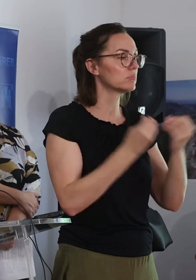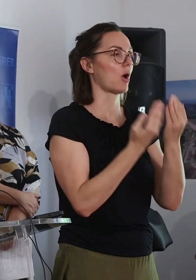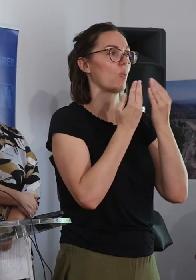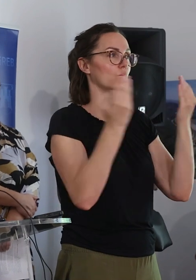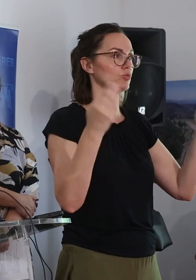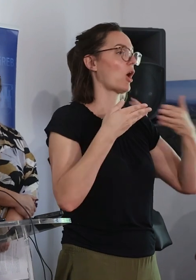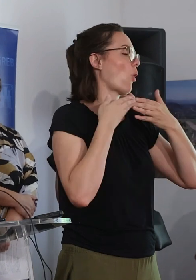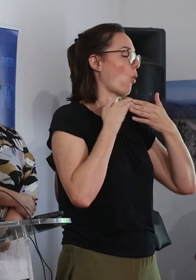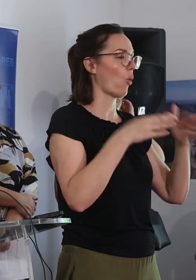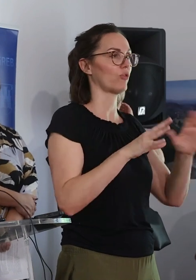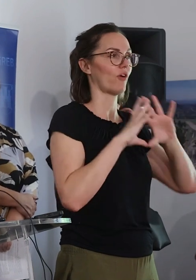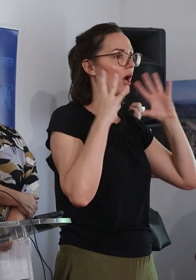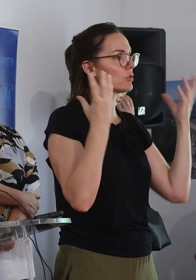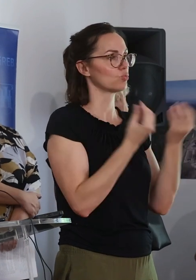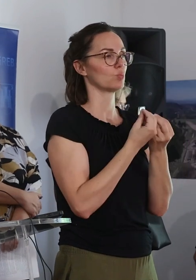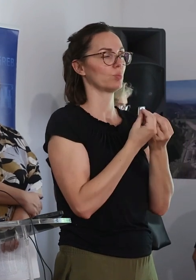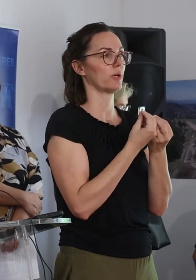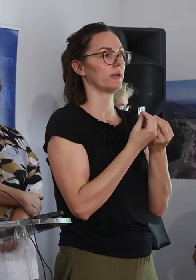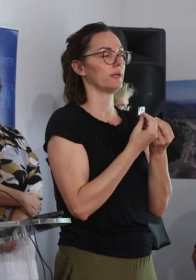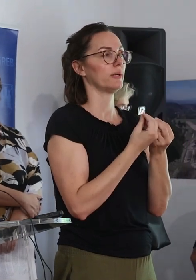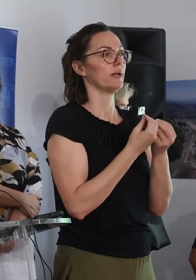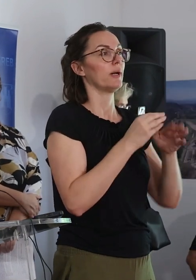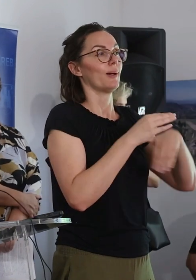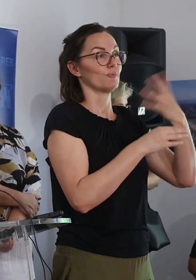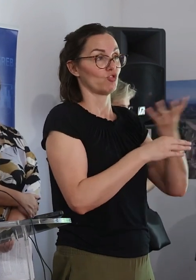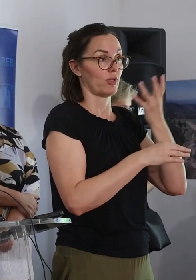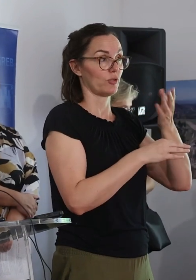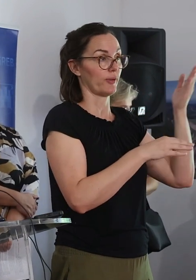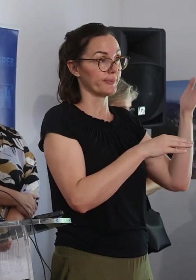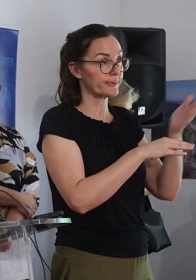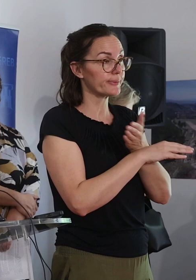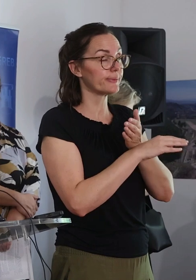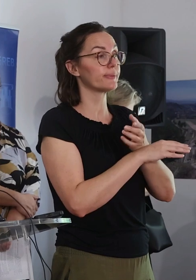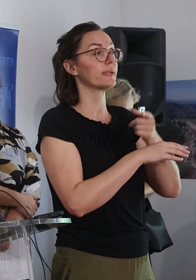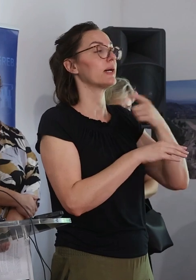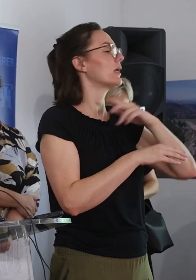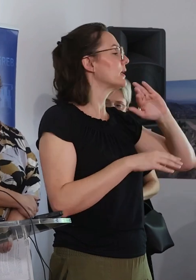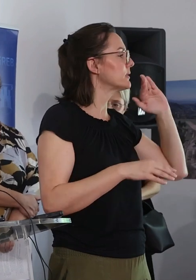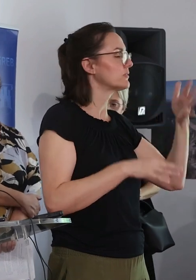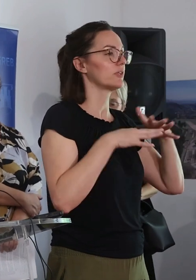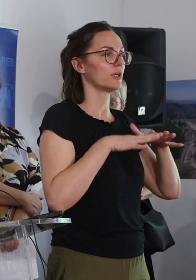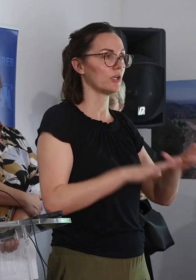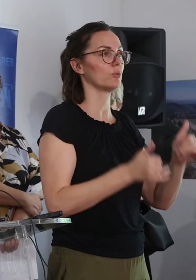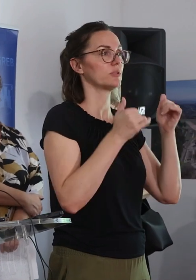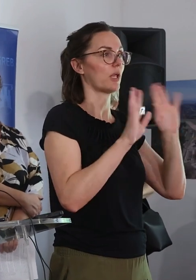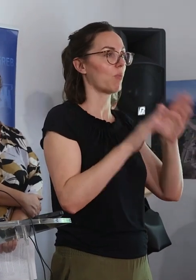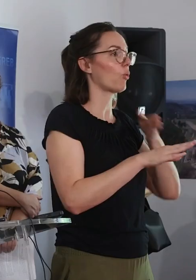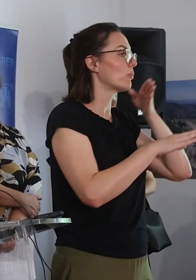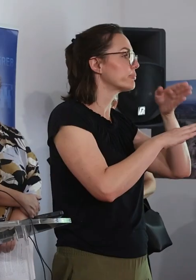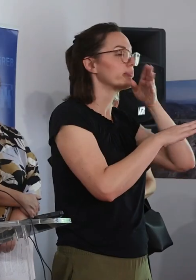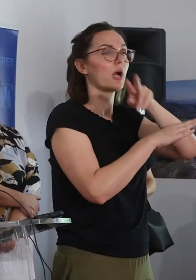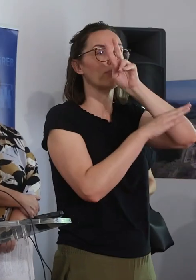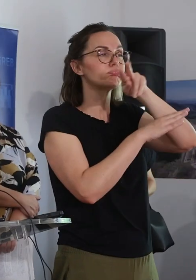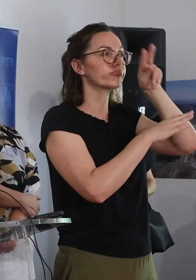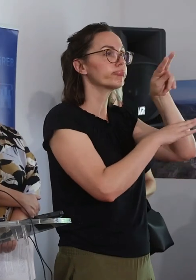Arheološki muzej otvara i opet će nakon četiri godine moći svi posjetitelji pristupiti kapitalnim dijelima